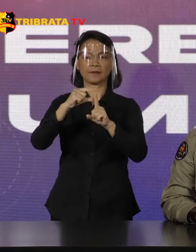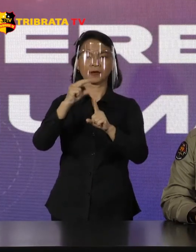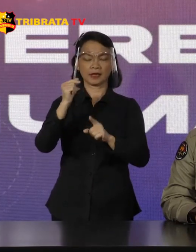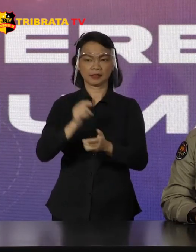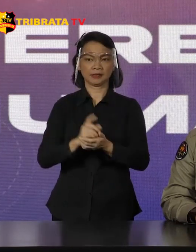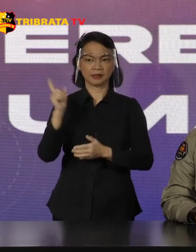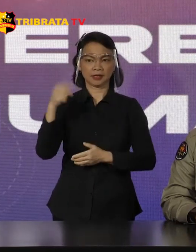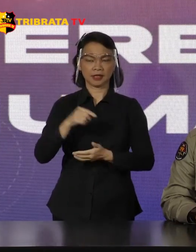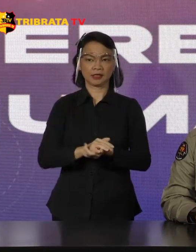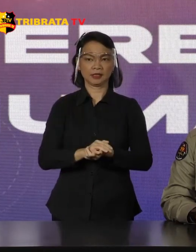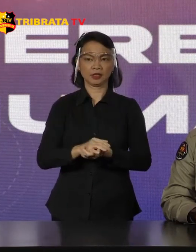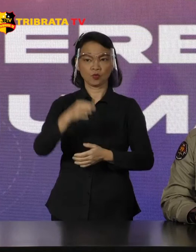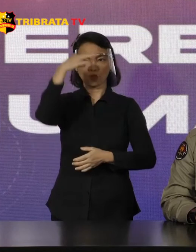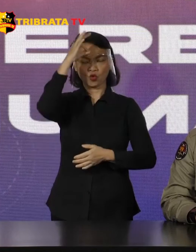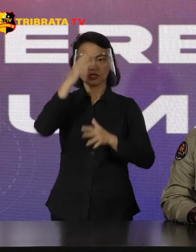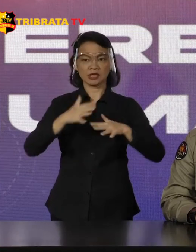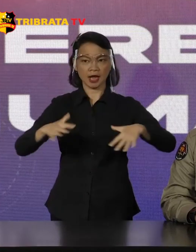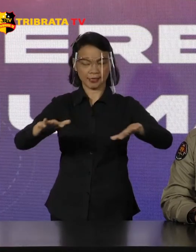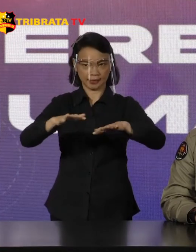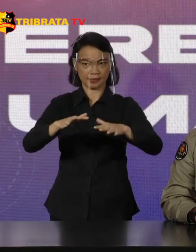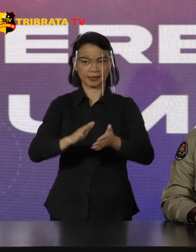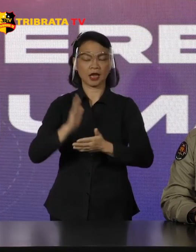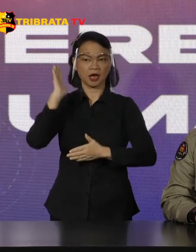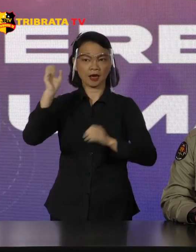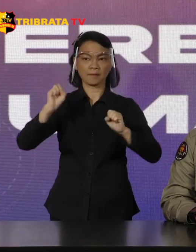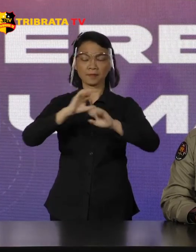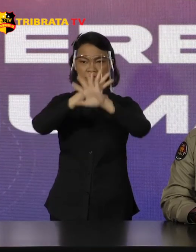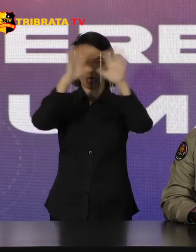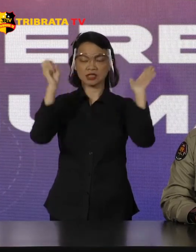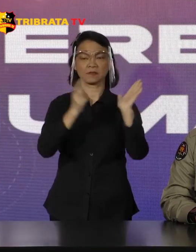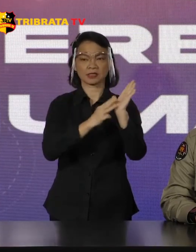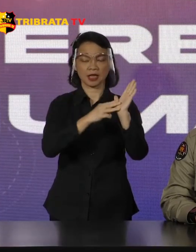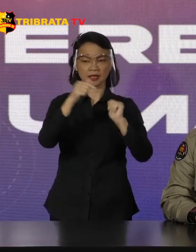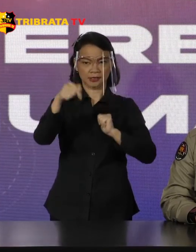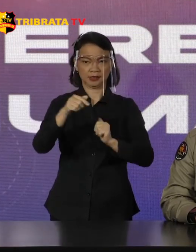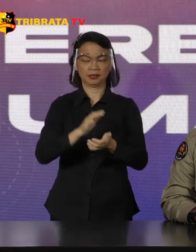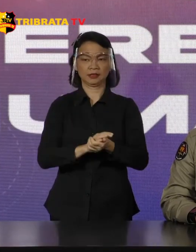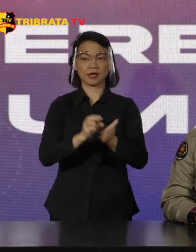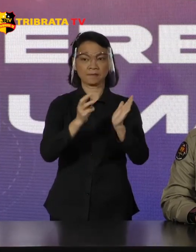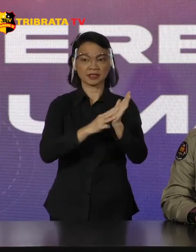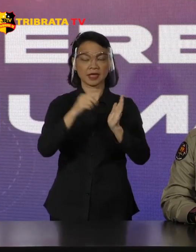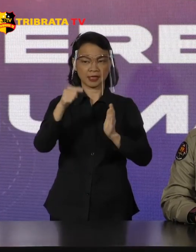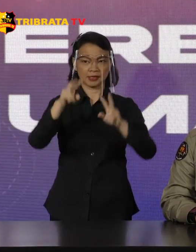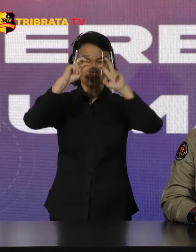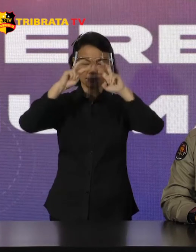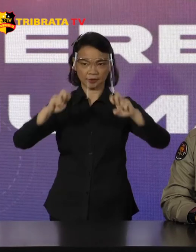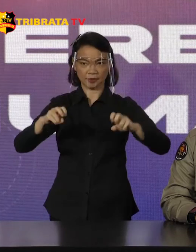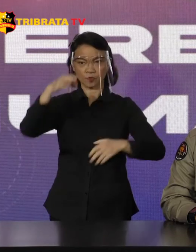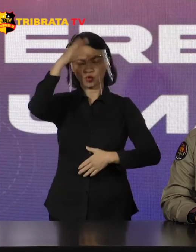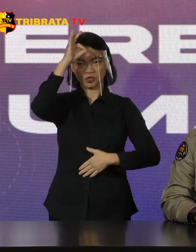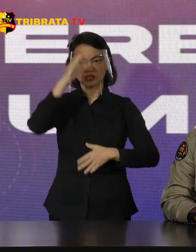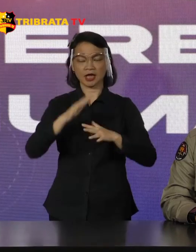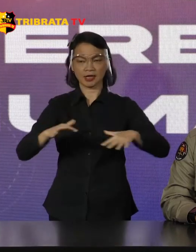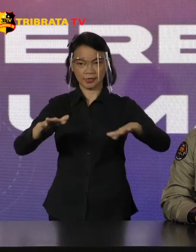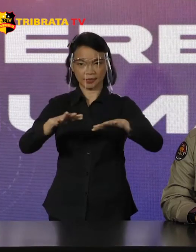Direkturat Polair Mabes Polri akan lebih memperjelas itu Karena memang kasus itu ditangani oleh Direkturat Polair Mabes